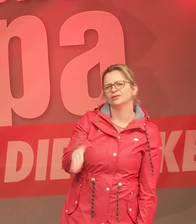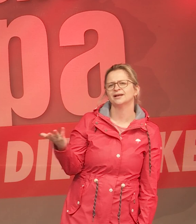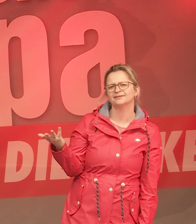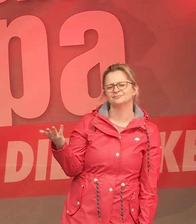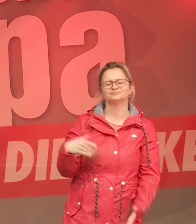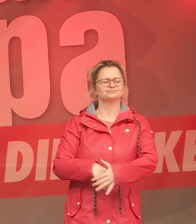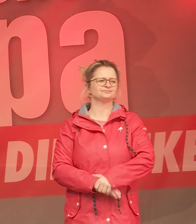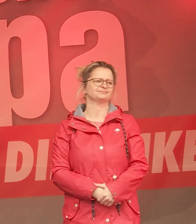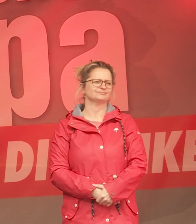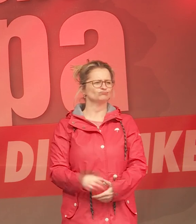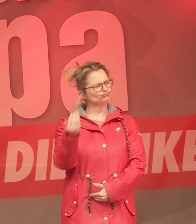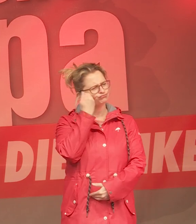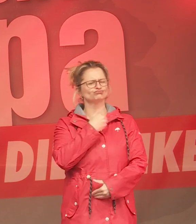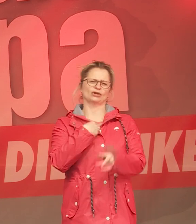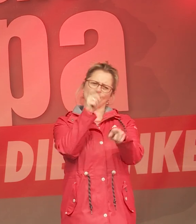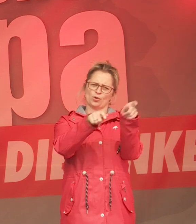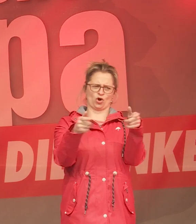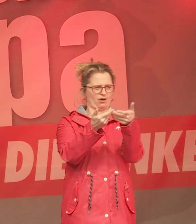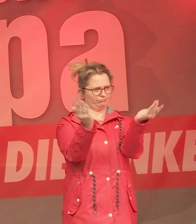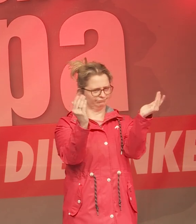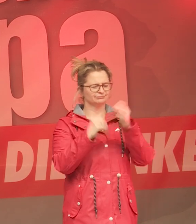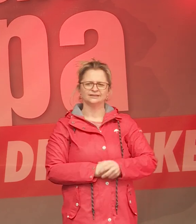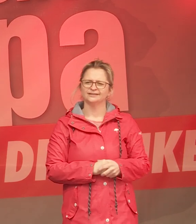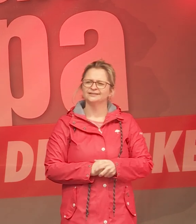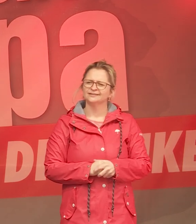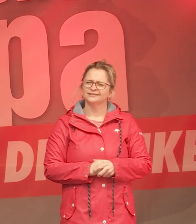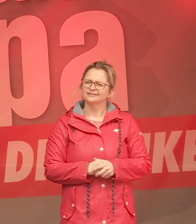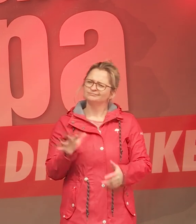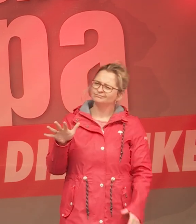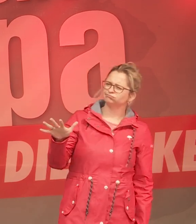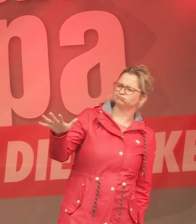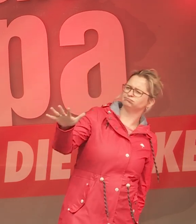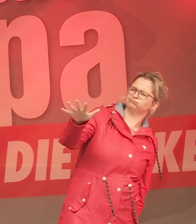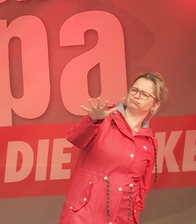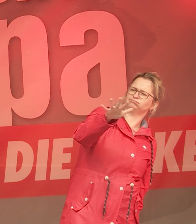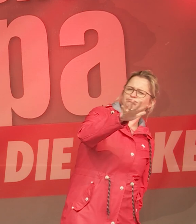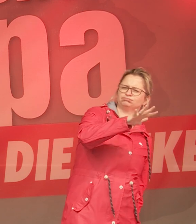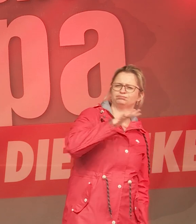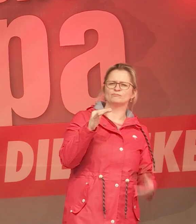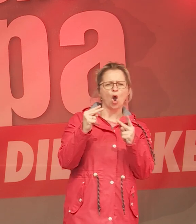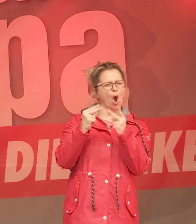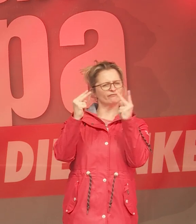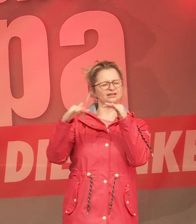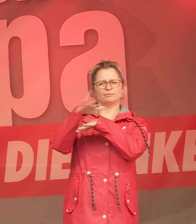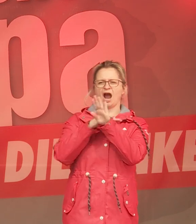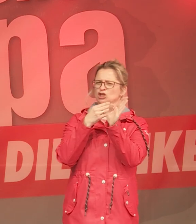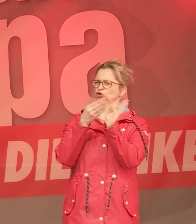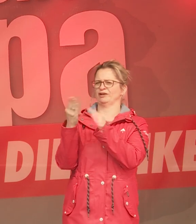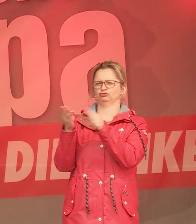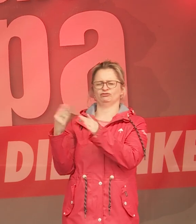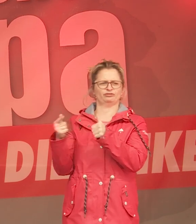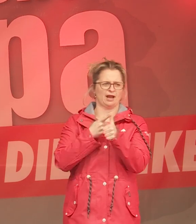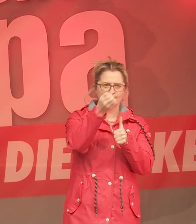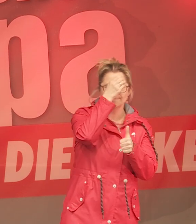Und liebe Bürgerinnen und Bürger, wir sehen doch überall die Missstände im öffentlichen Bereich. In der